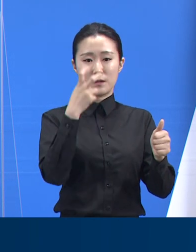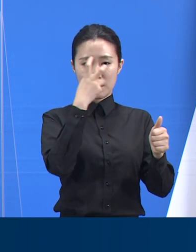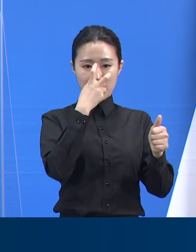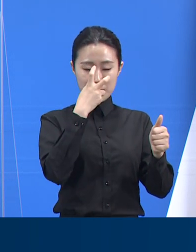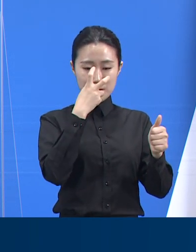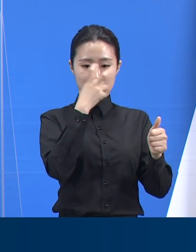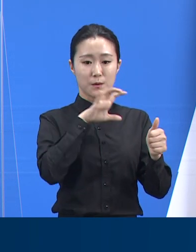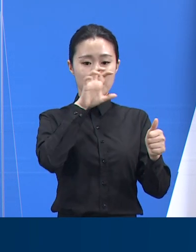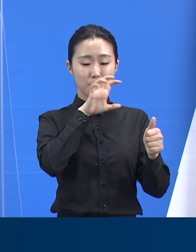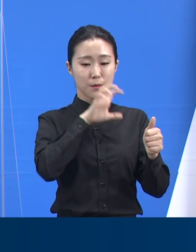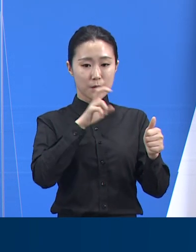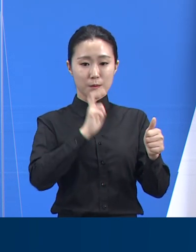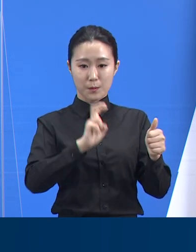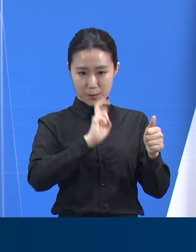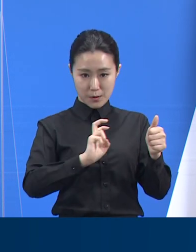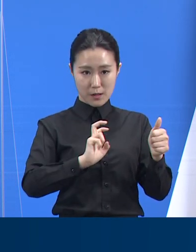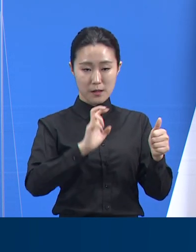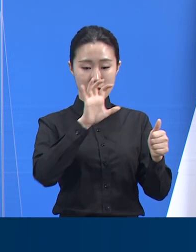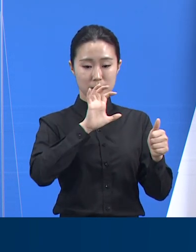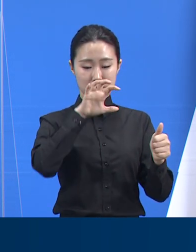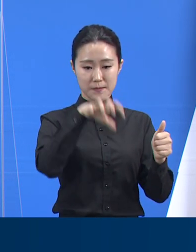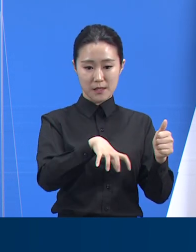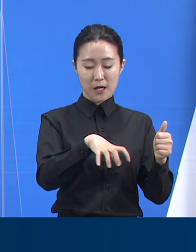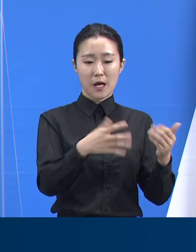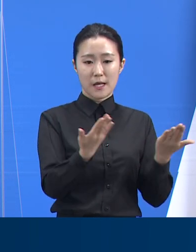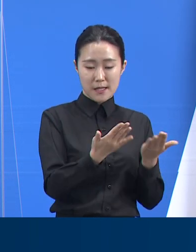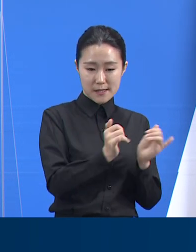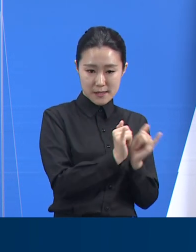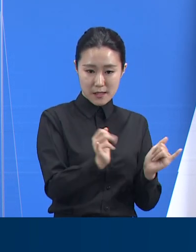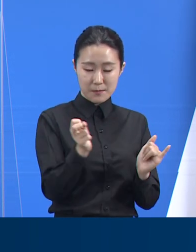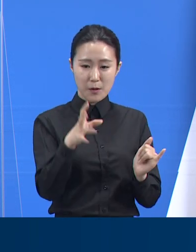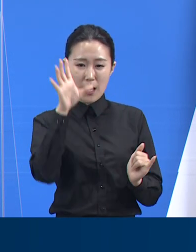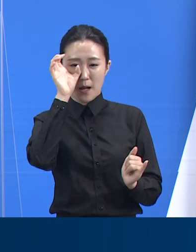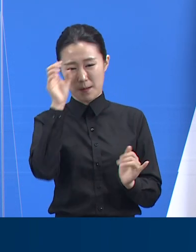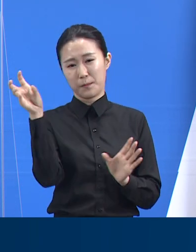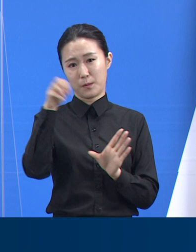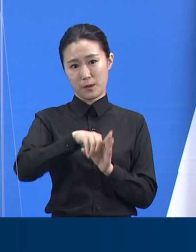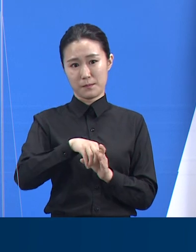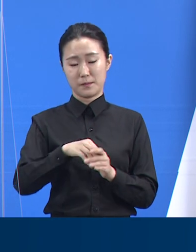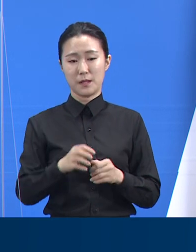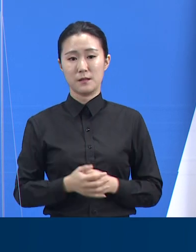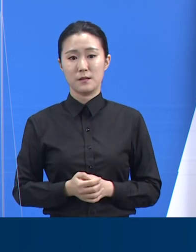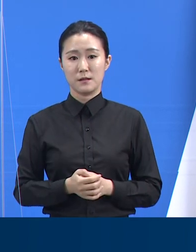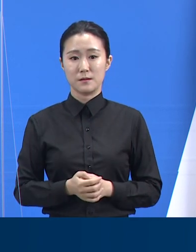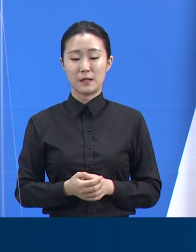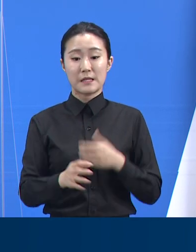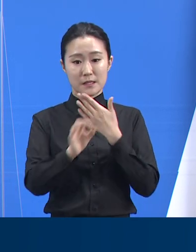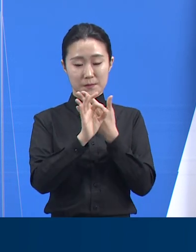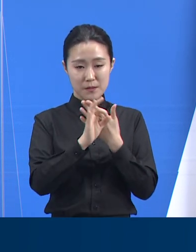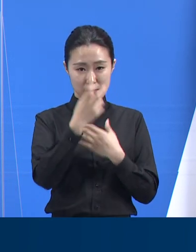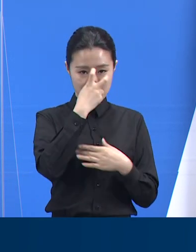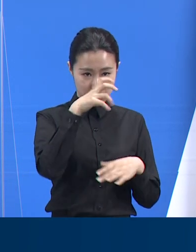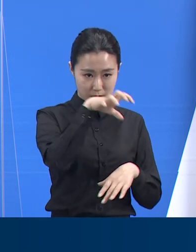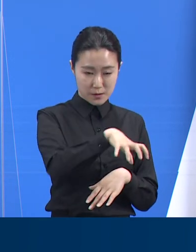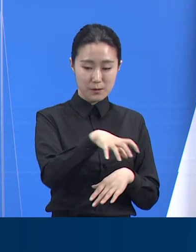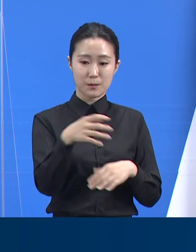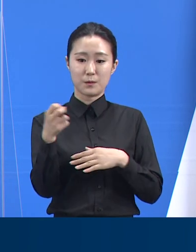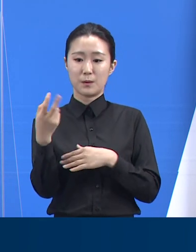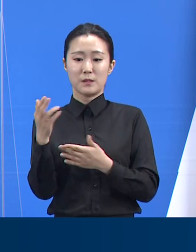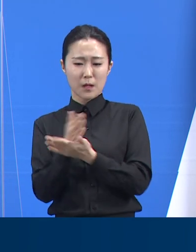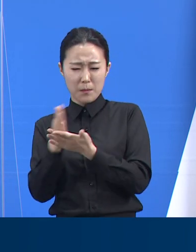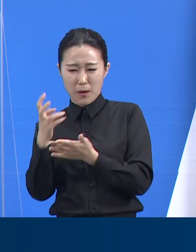공고기간은 1일부터 14일까지 2주간이며 도내 임시선별검사소나 선별진료서를 방문해서